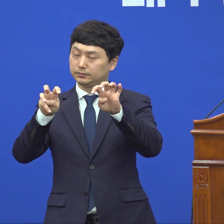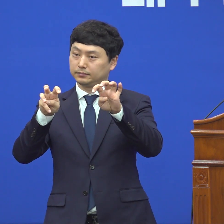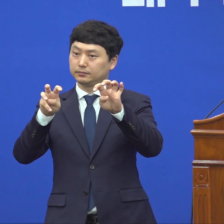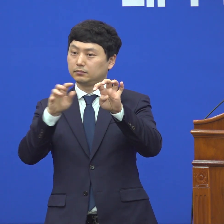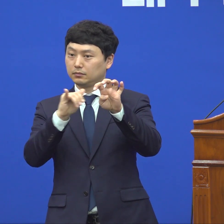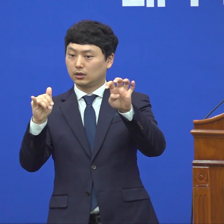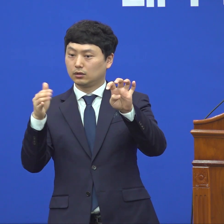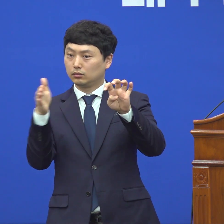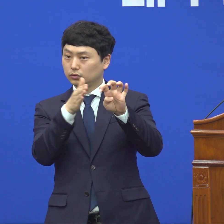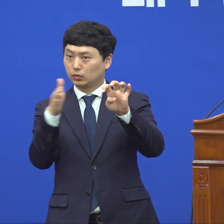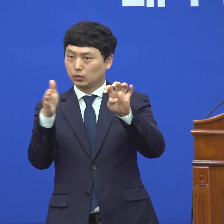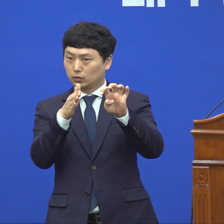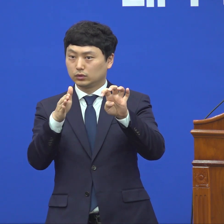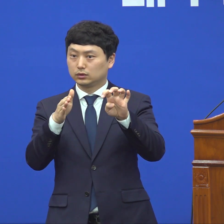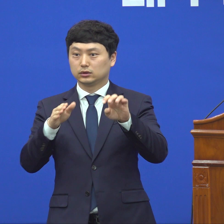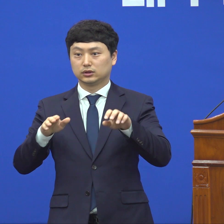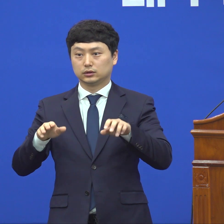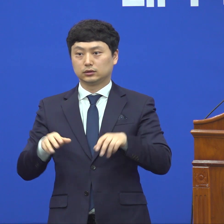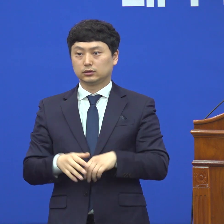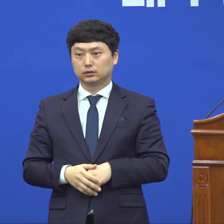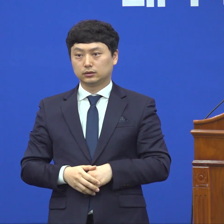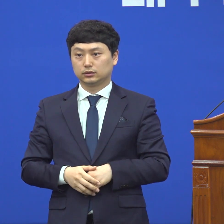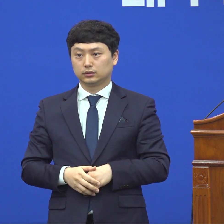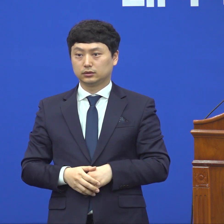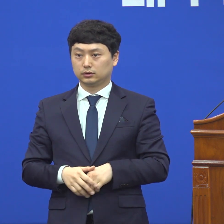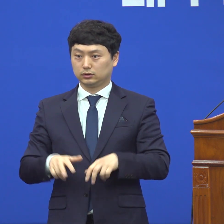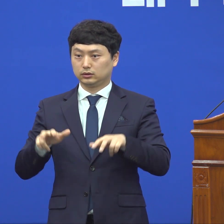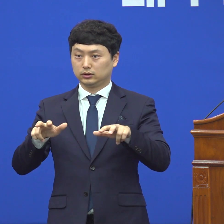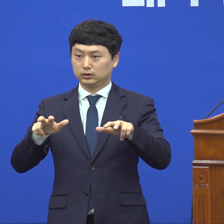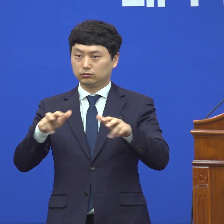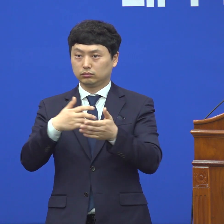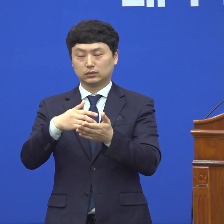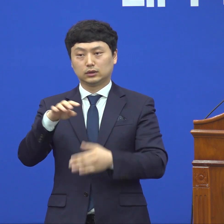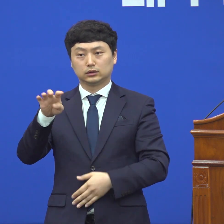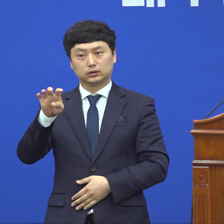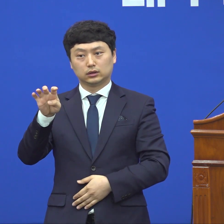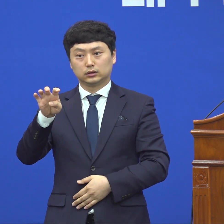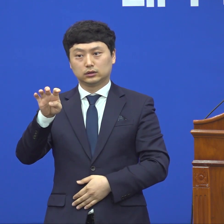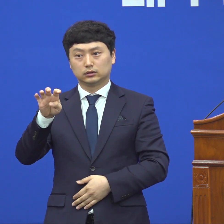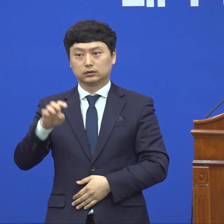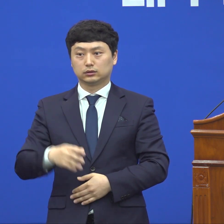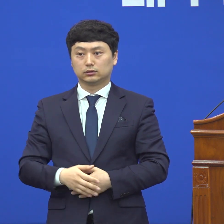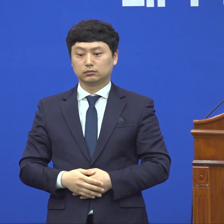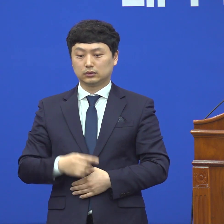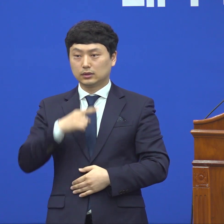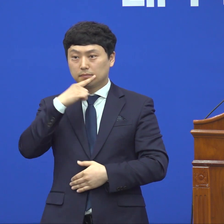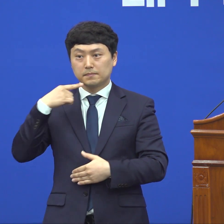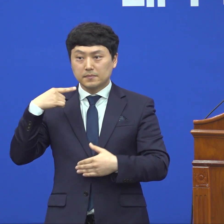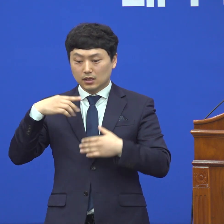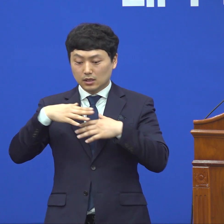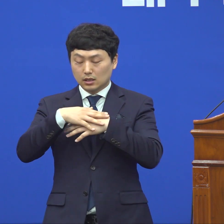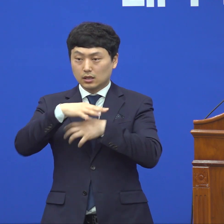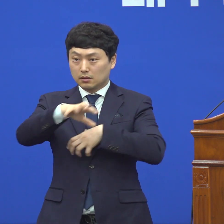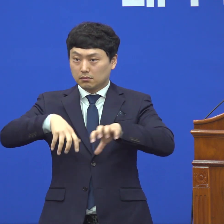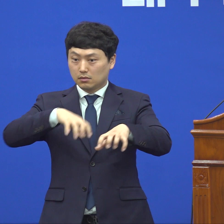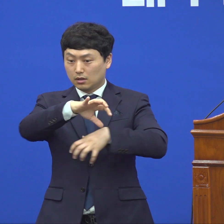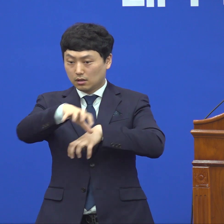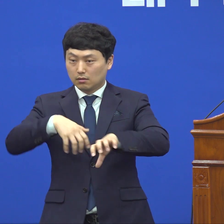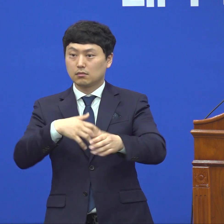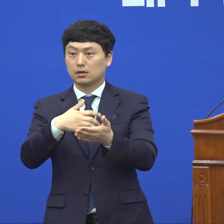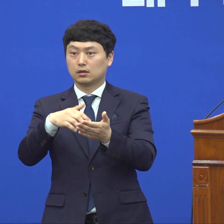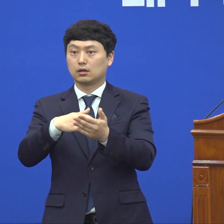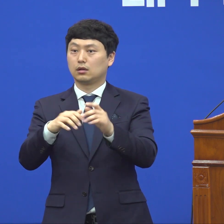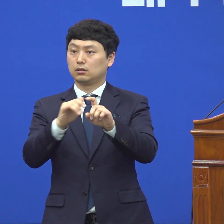지금은 40 정도에 머물러 있습니다. 에크모까지 사용하시는 분이 10분이